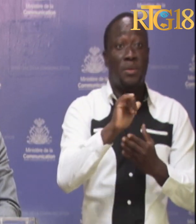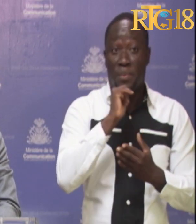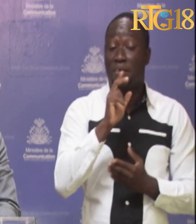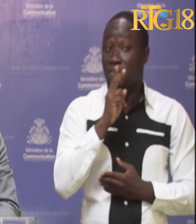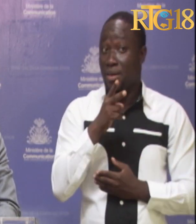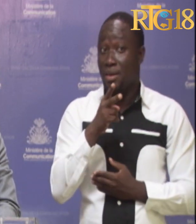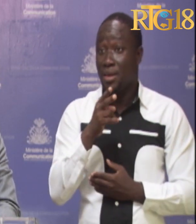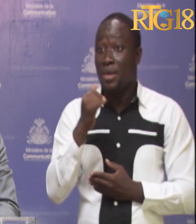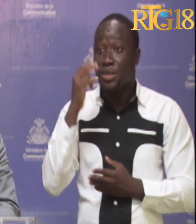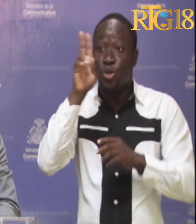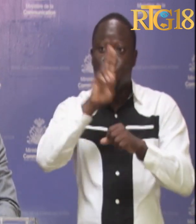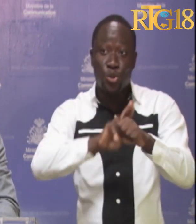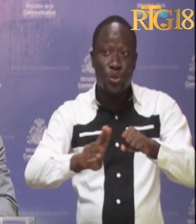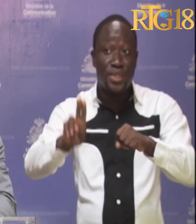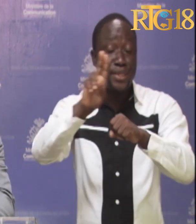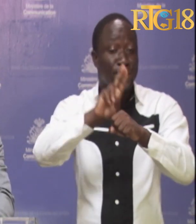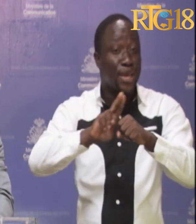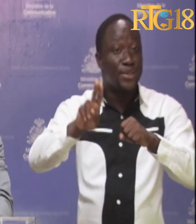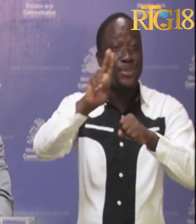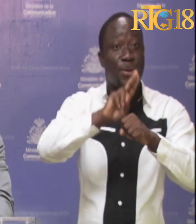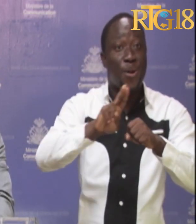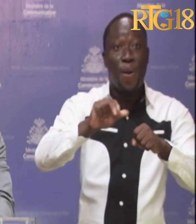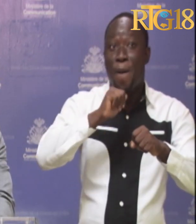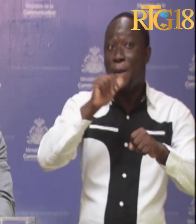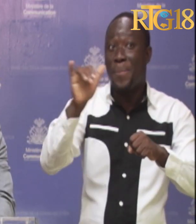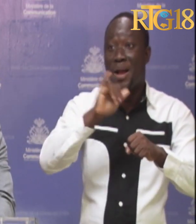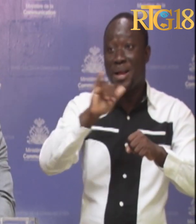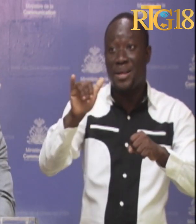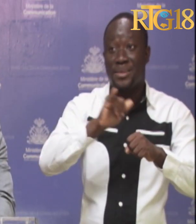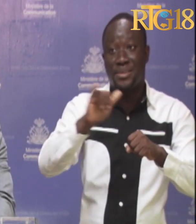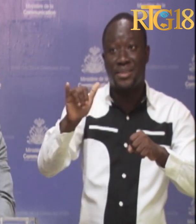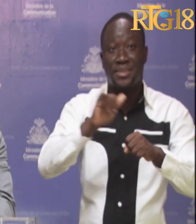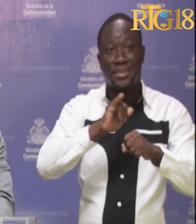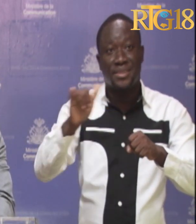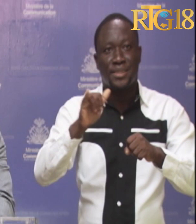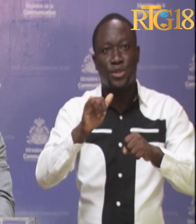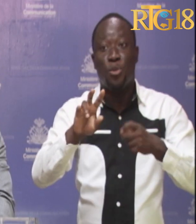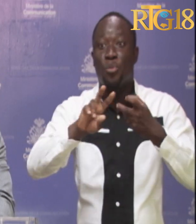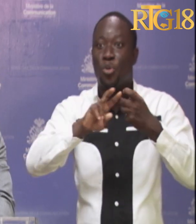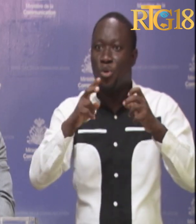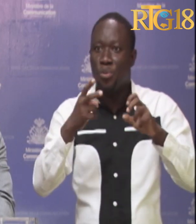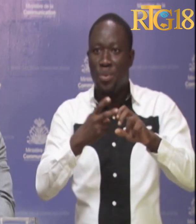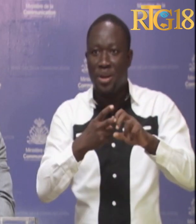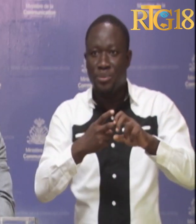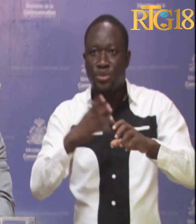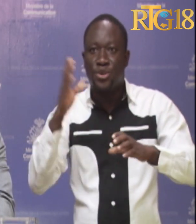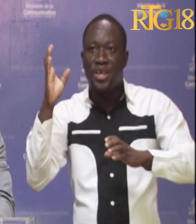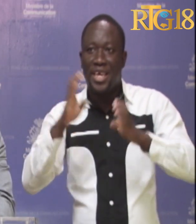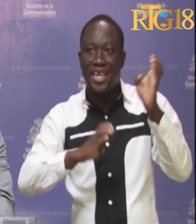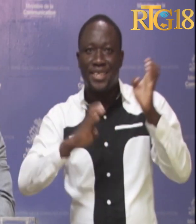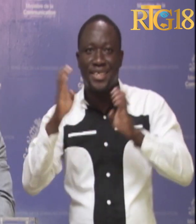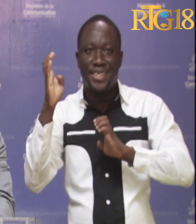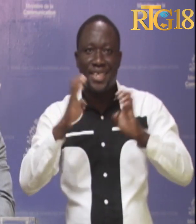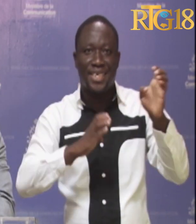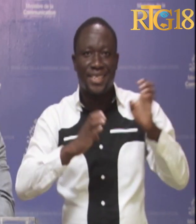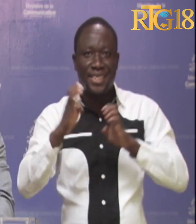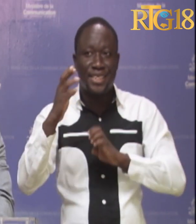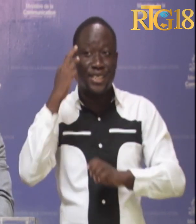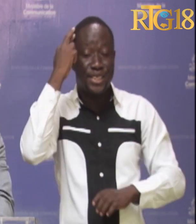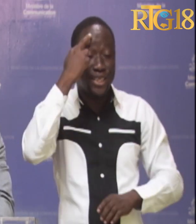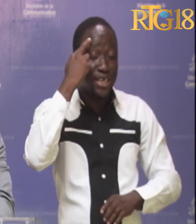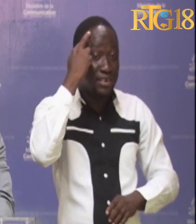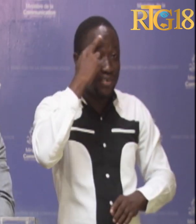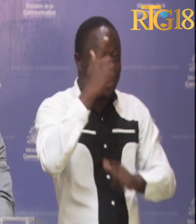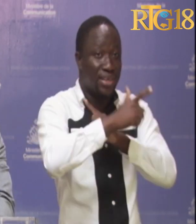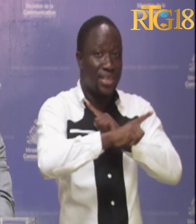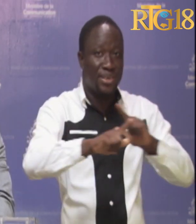que leur utilisation abusive annihile, sinon entrave, l'exercice régulé et réfléchi